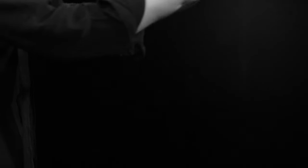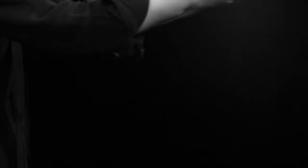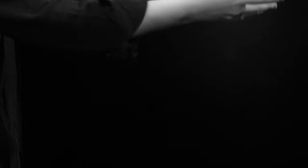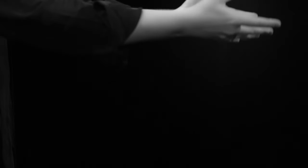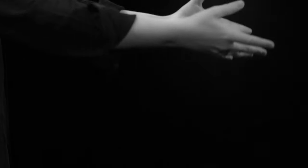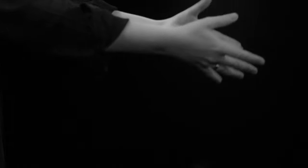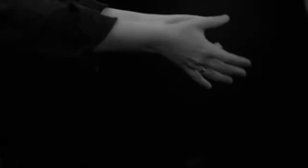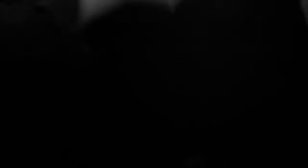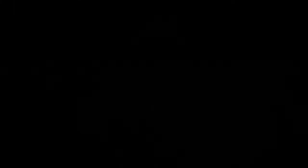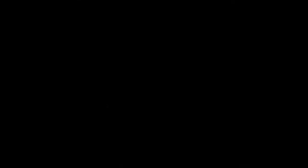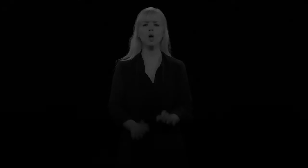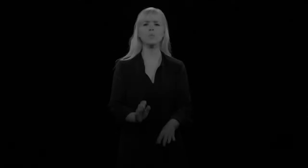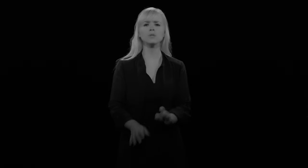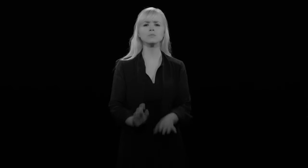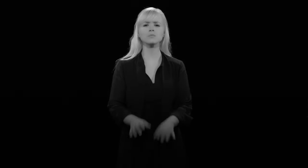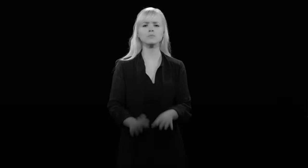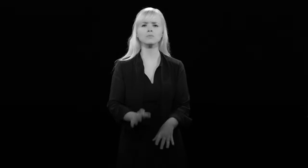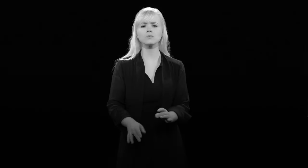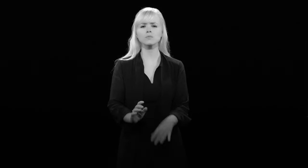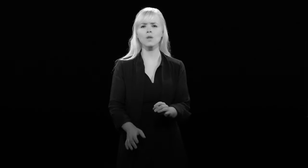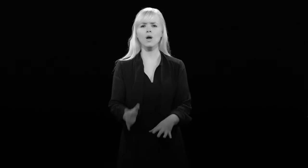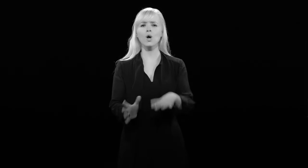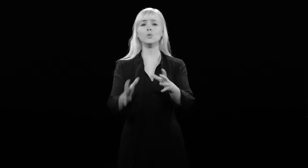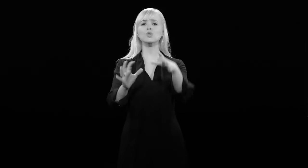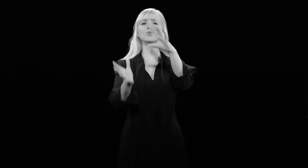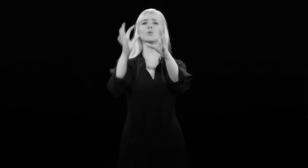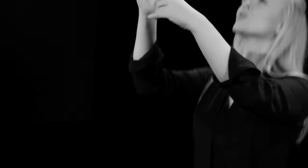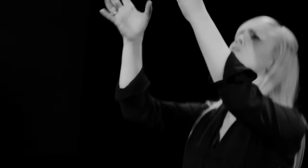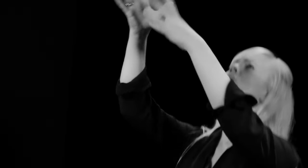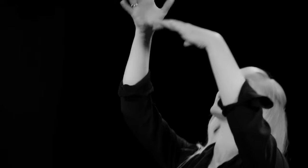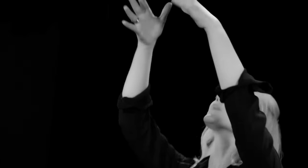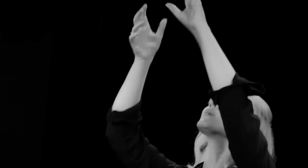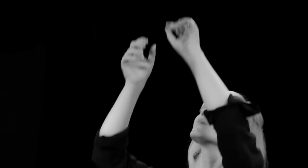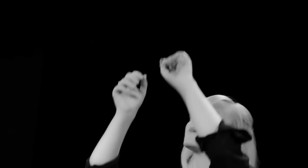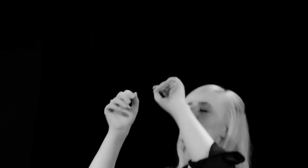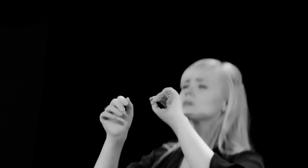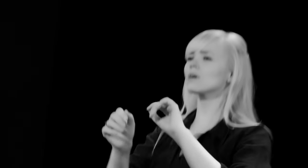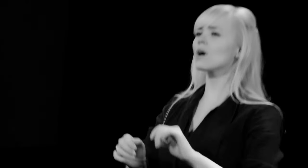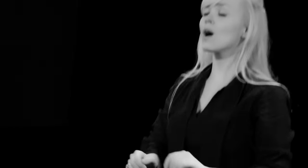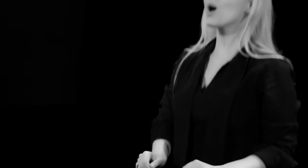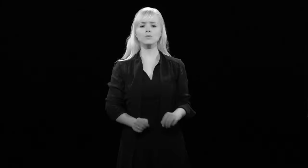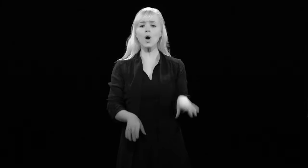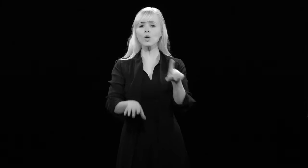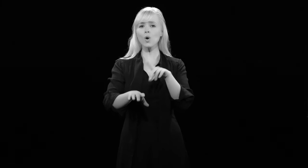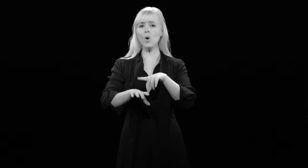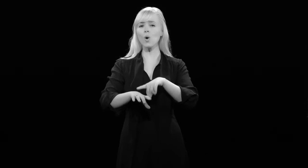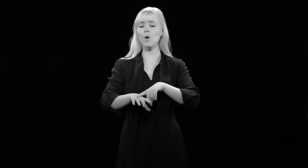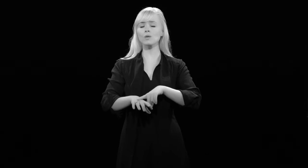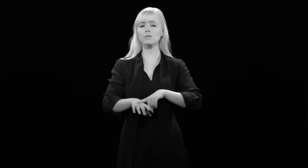Hände rühren die Trommeln und schüren die Flammen Und auch gehören